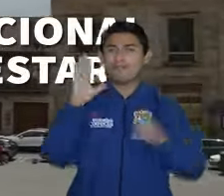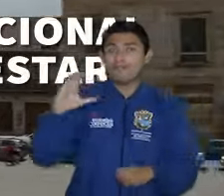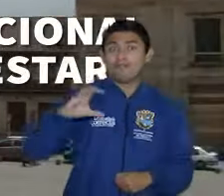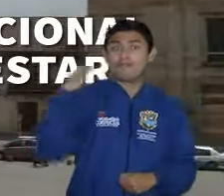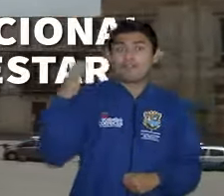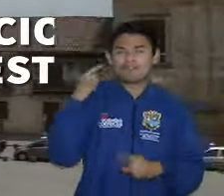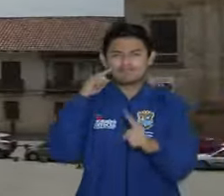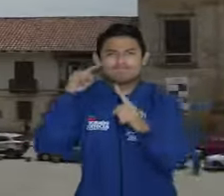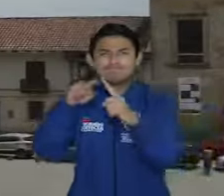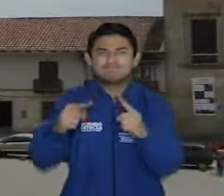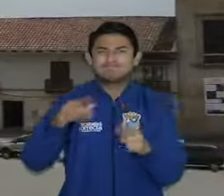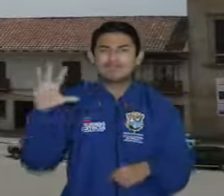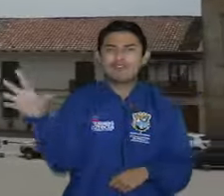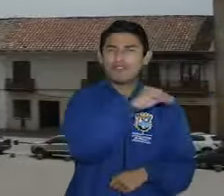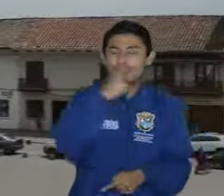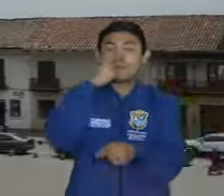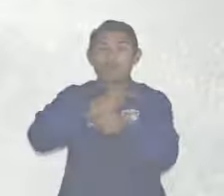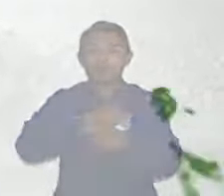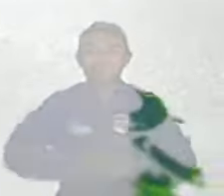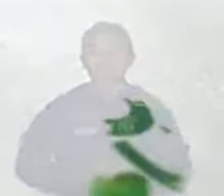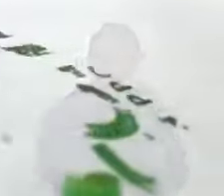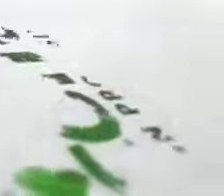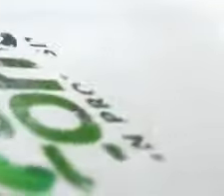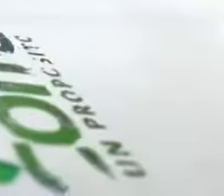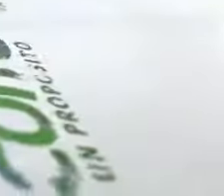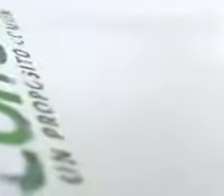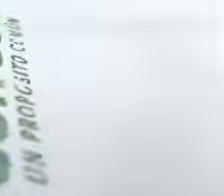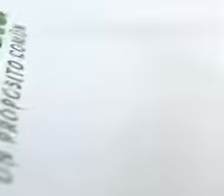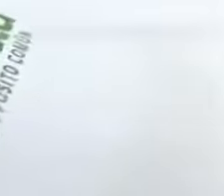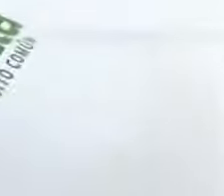para su bienestar. Faja tarifa correcta, un propósito común.